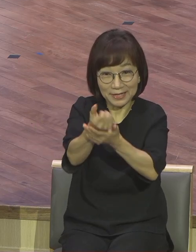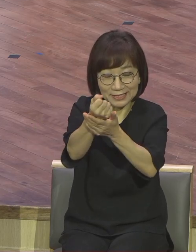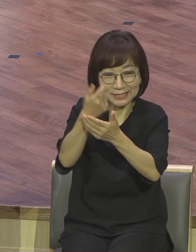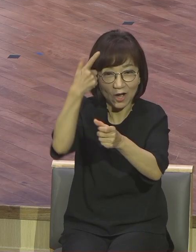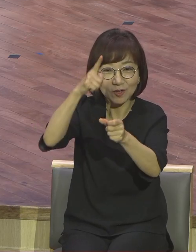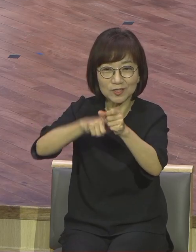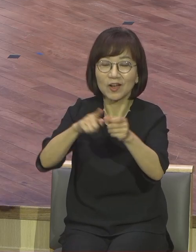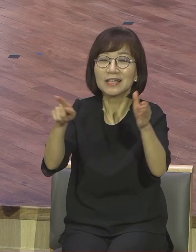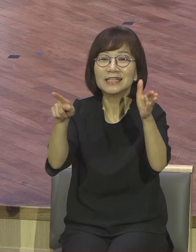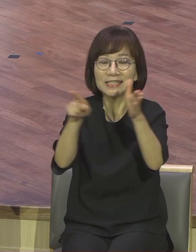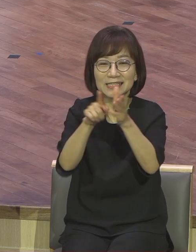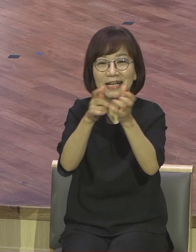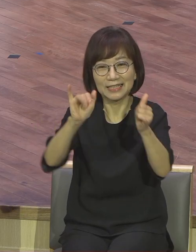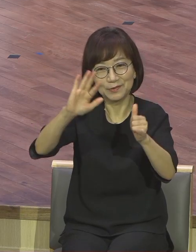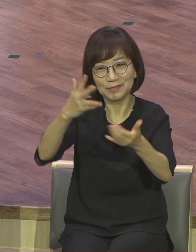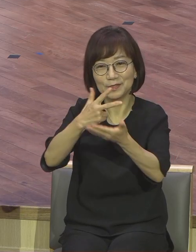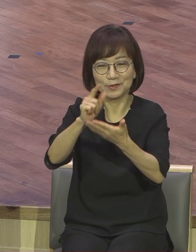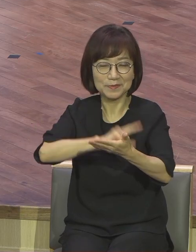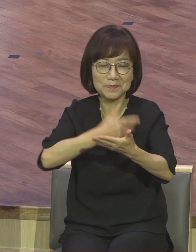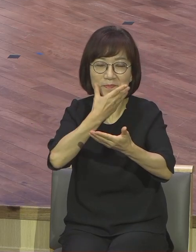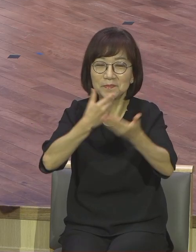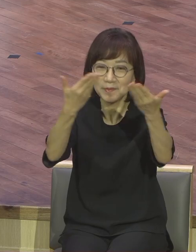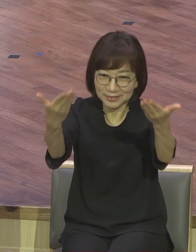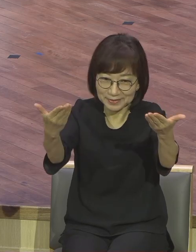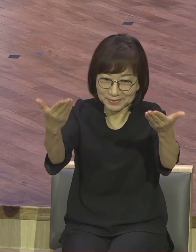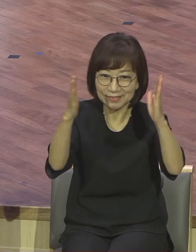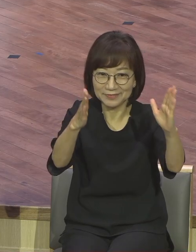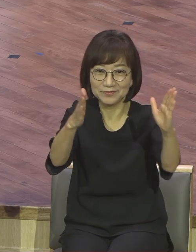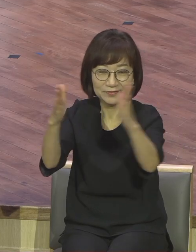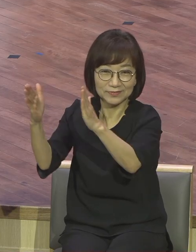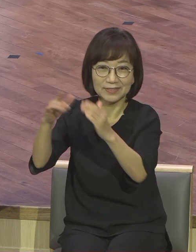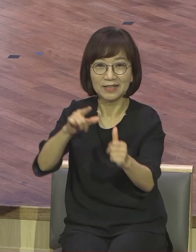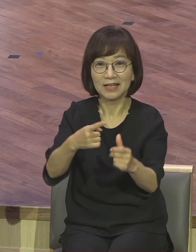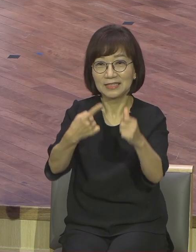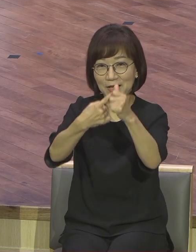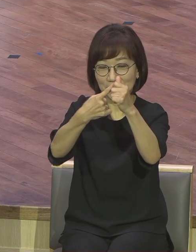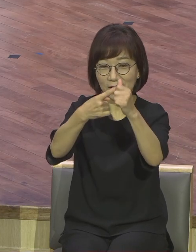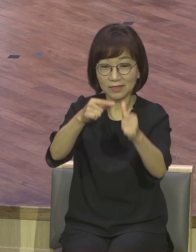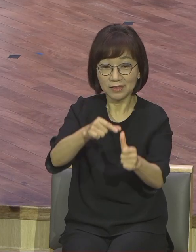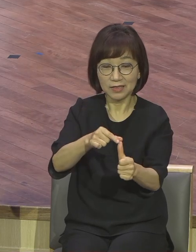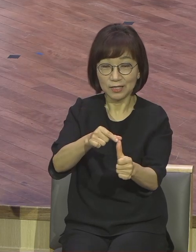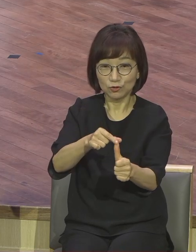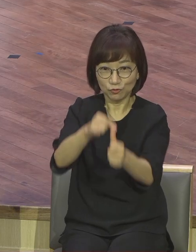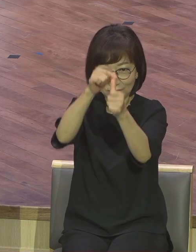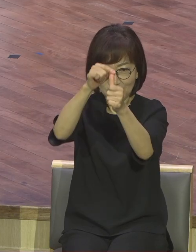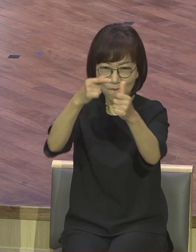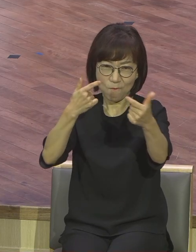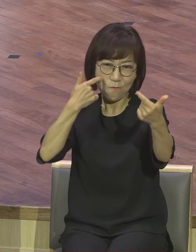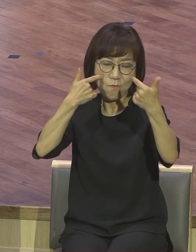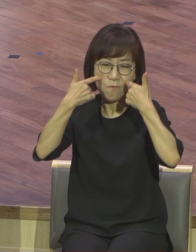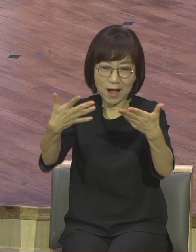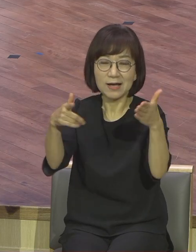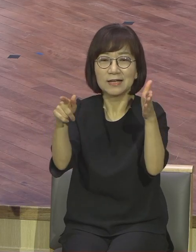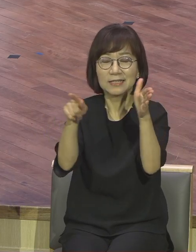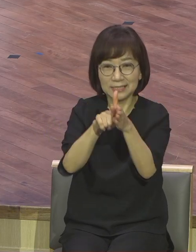제모로 축복합니다. 그럼 첫째로 구원의 확신입니다. 1절로 2절을 봅니다. 그때의